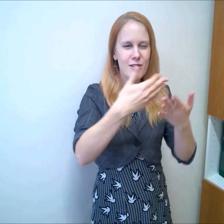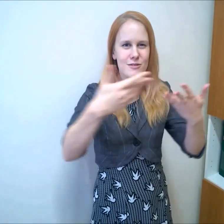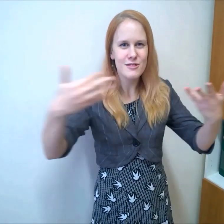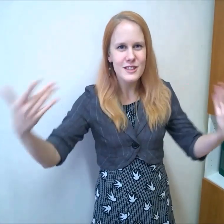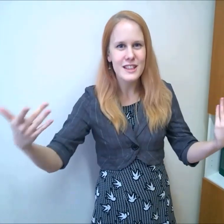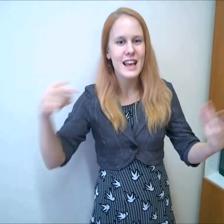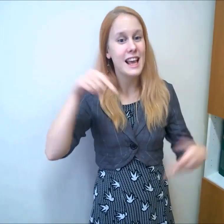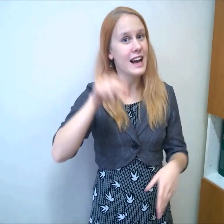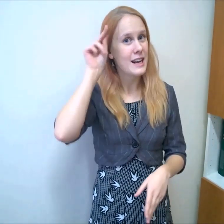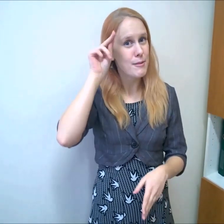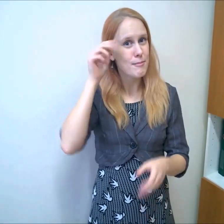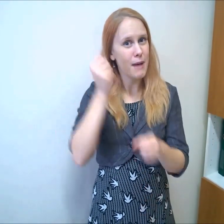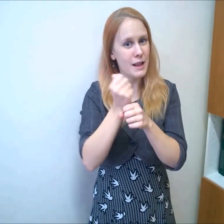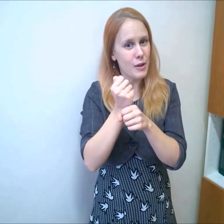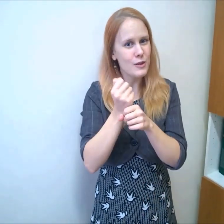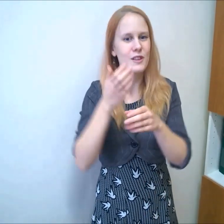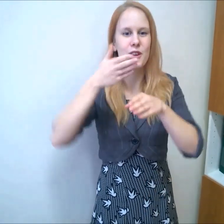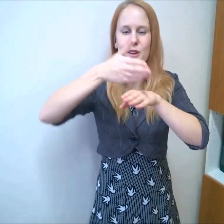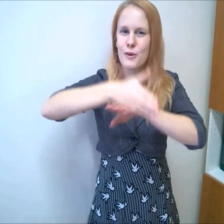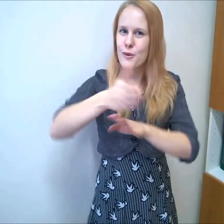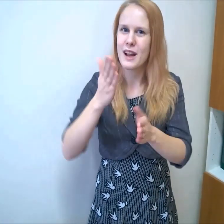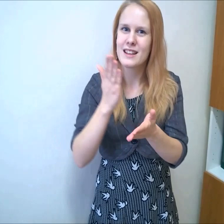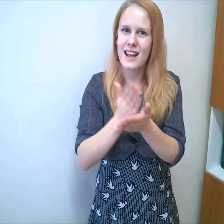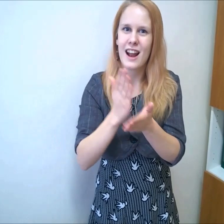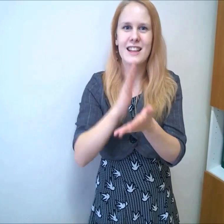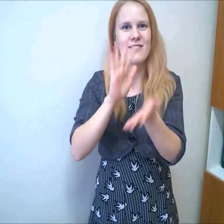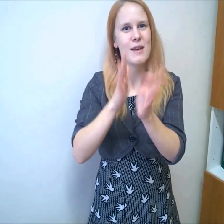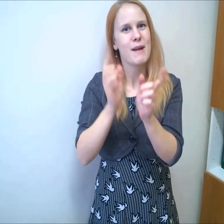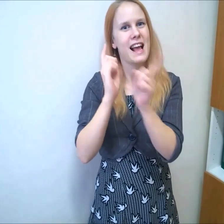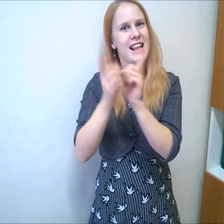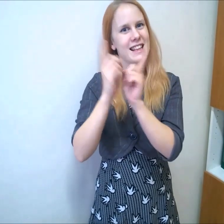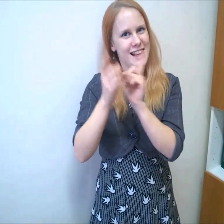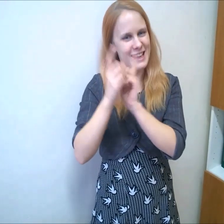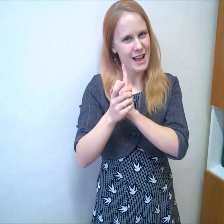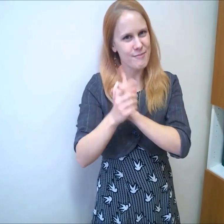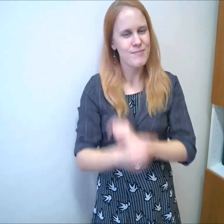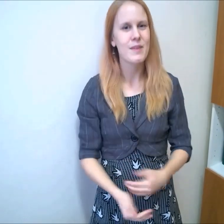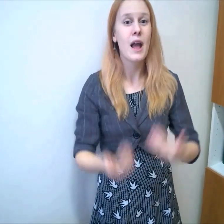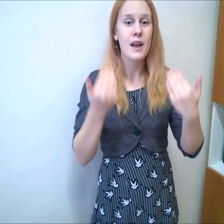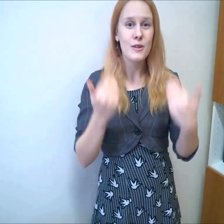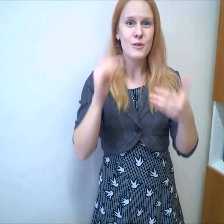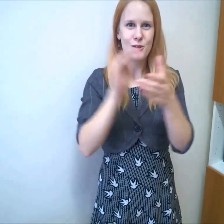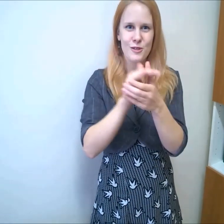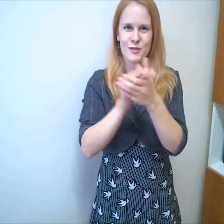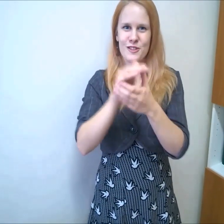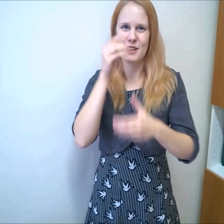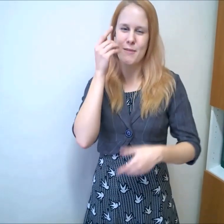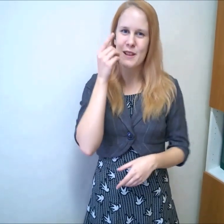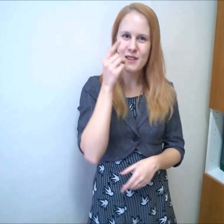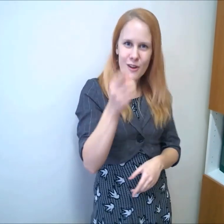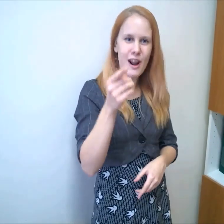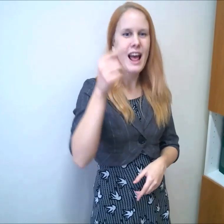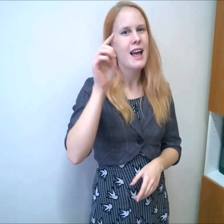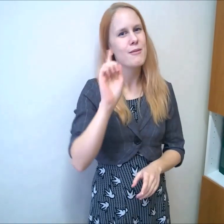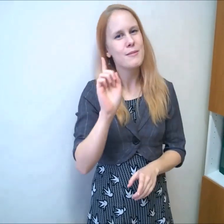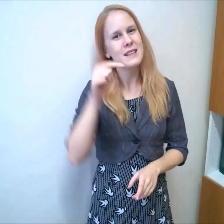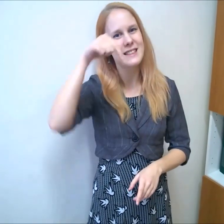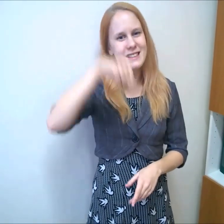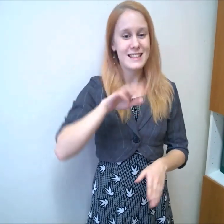alati juures ka viipekeelne tõlge. Nüüd tutvustame sulle veidi, mis Aastangul õppida ja mida